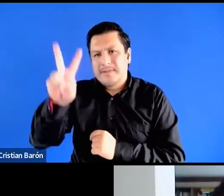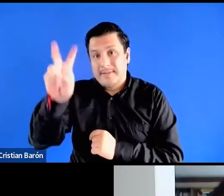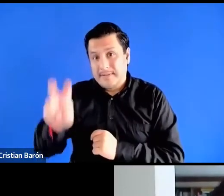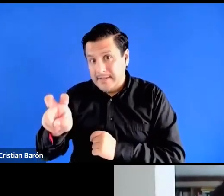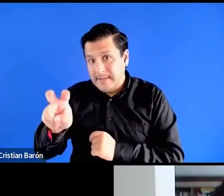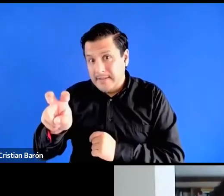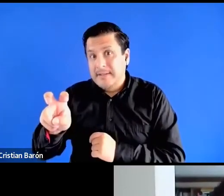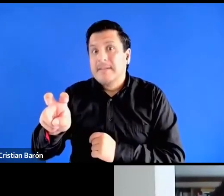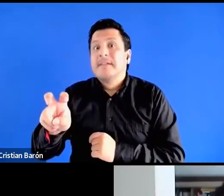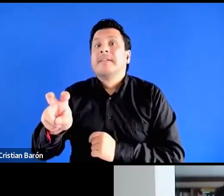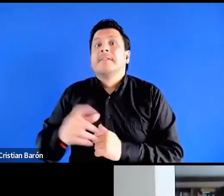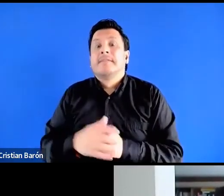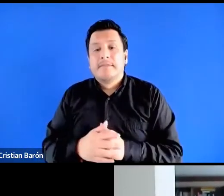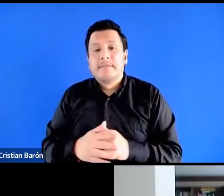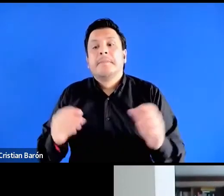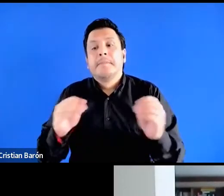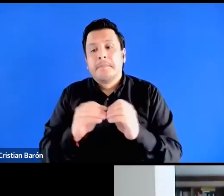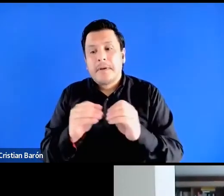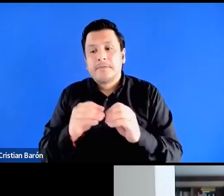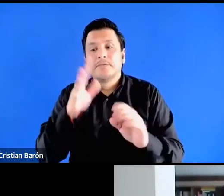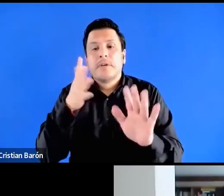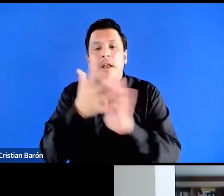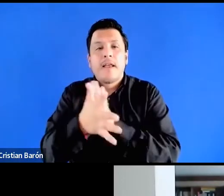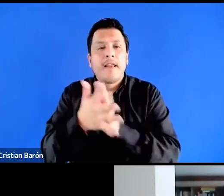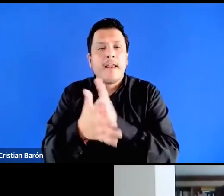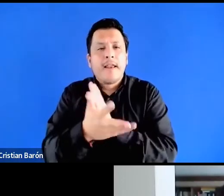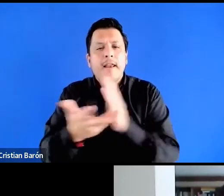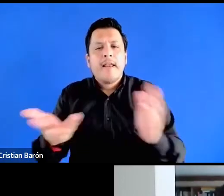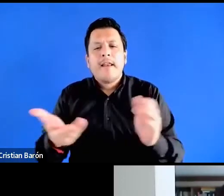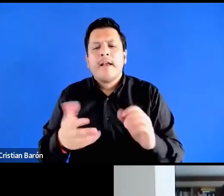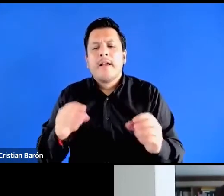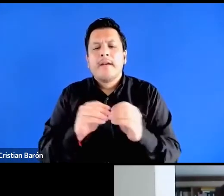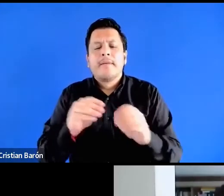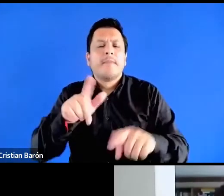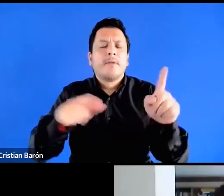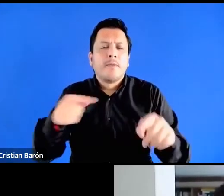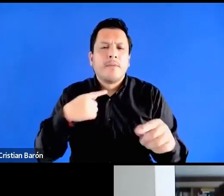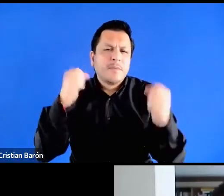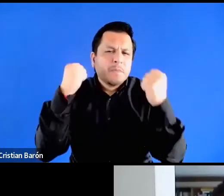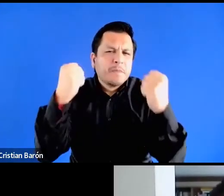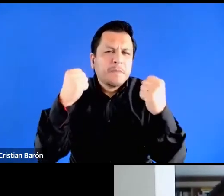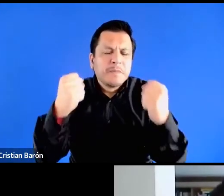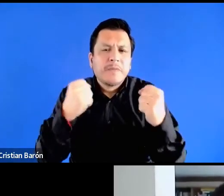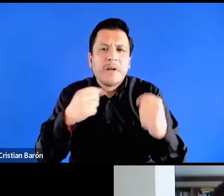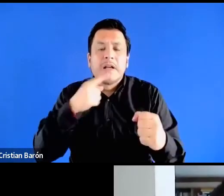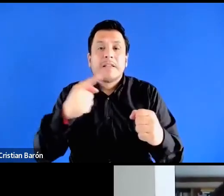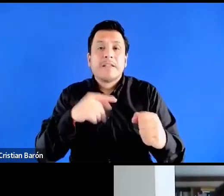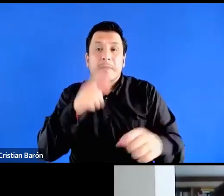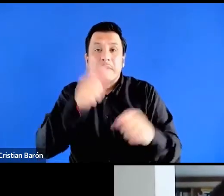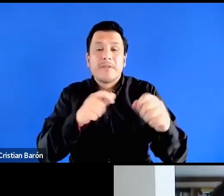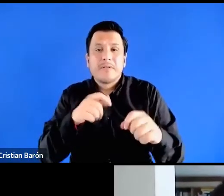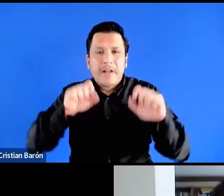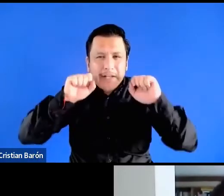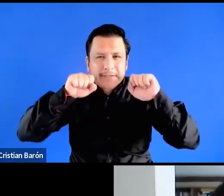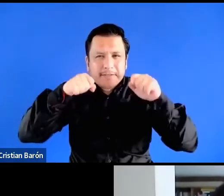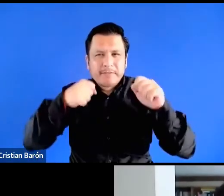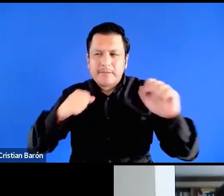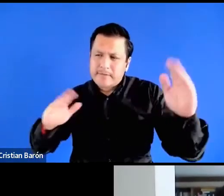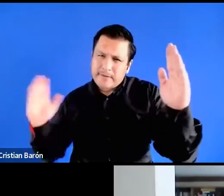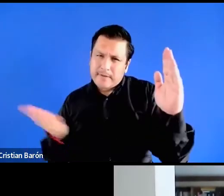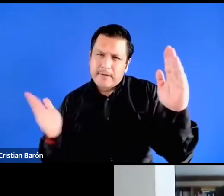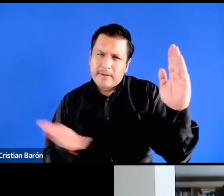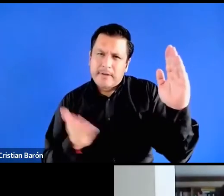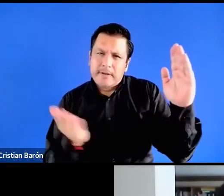de de la huelga de los corteros de caña en el 75